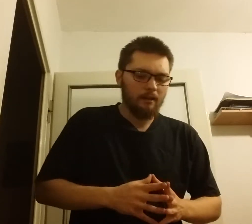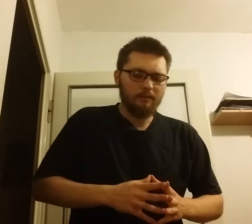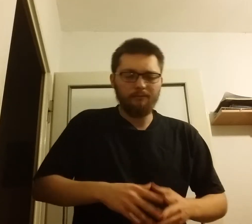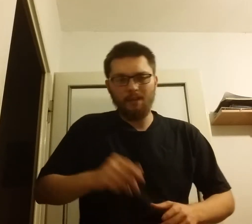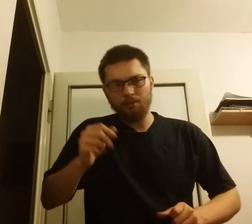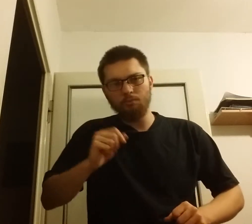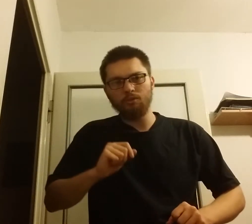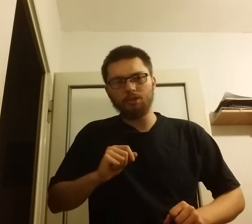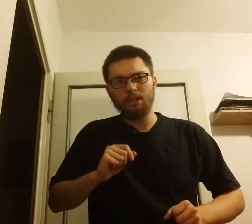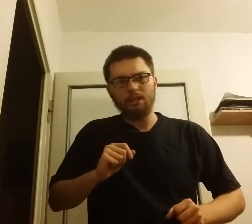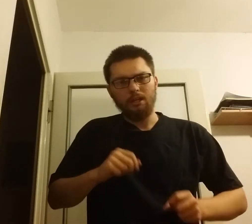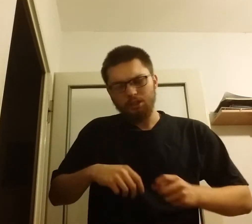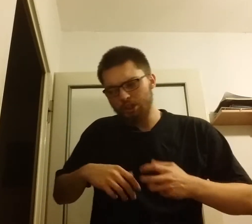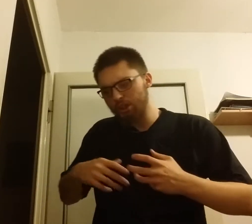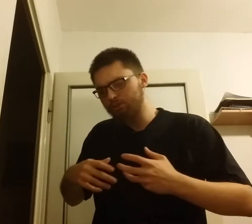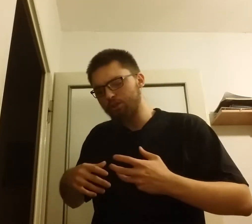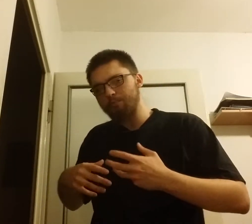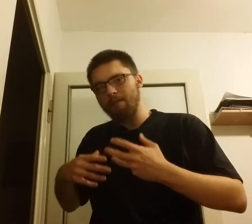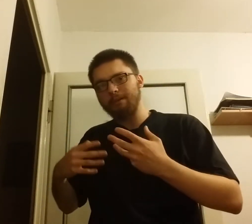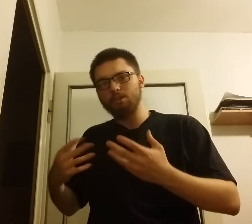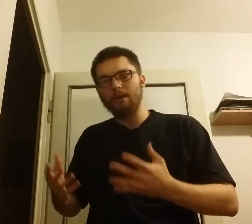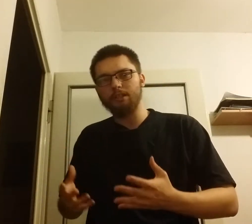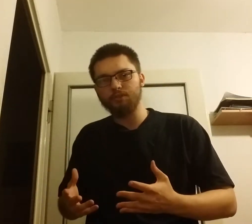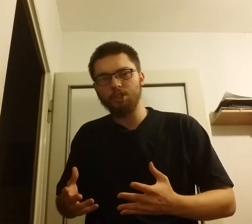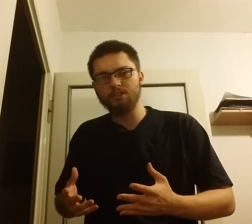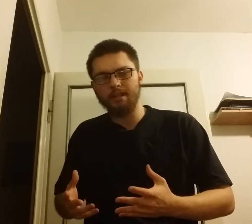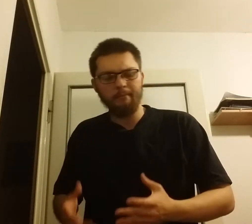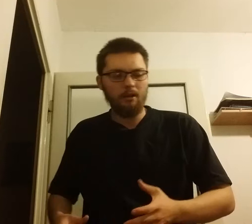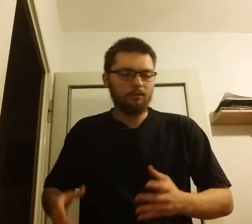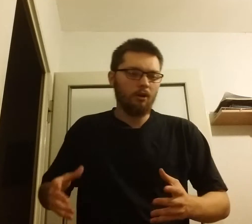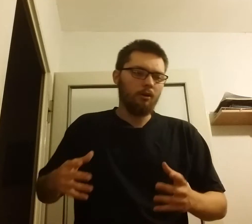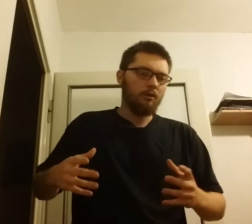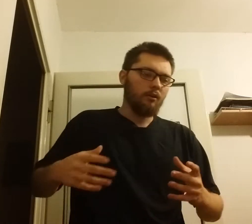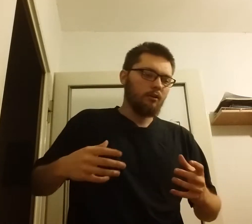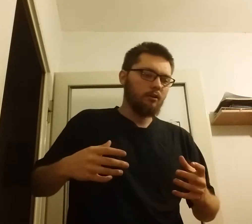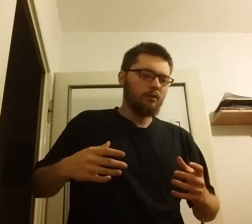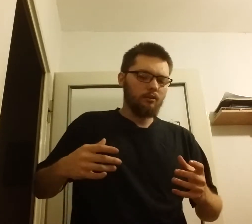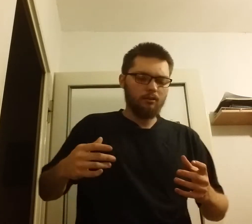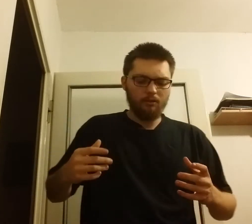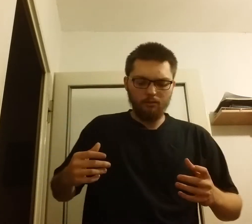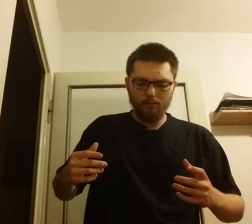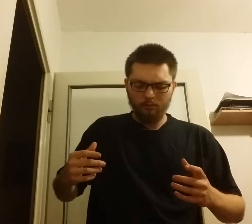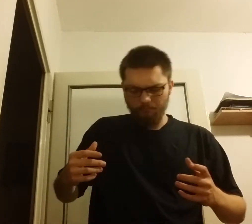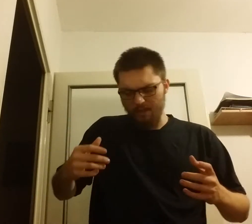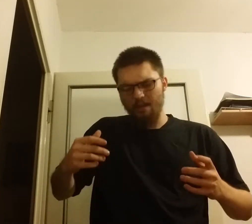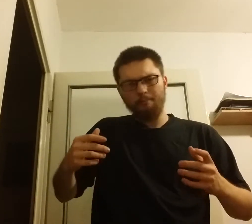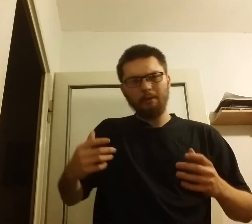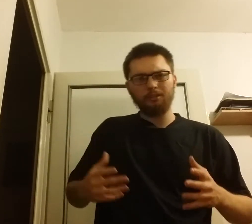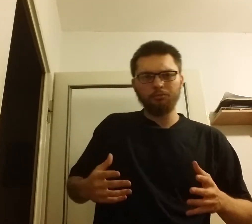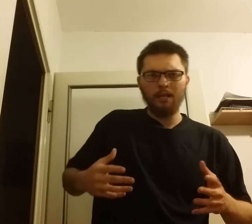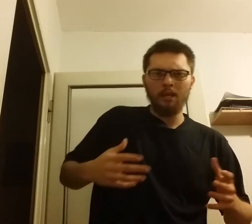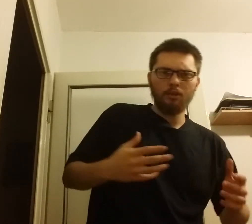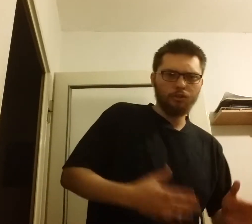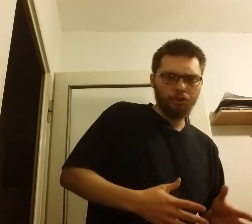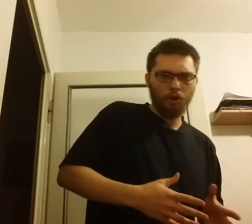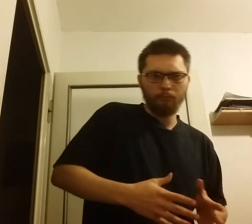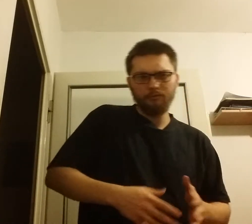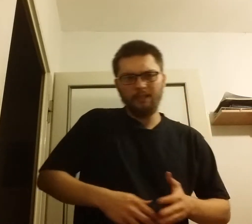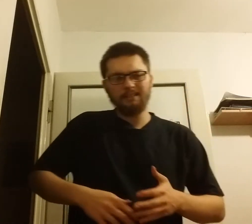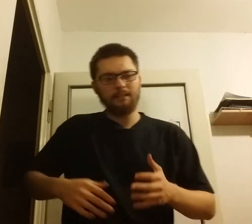wiadomo, że jeśli coś ma pasować wszystkim, to nie pasuje nikomu. Więc